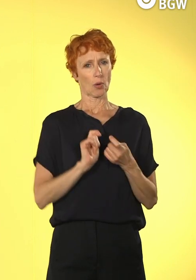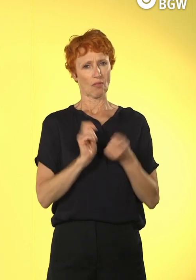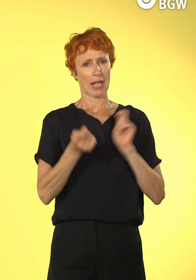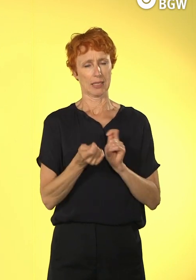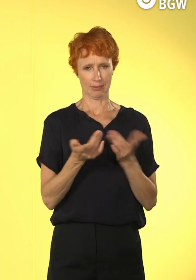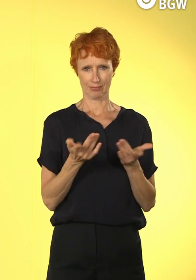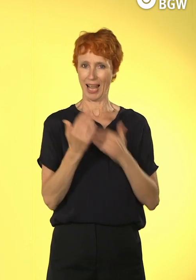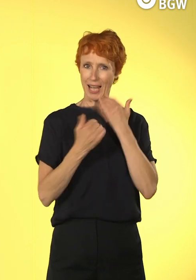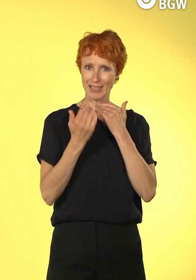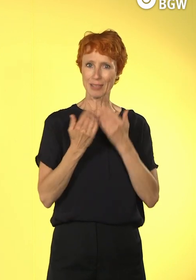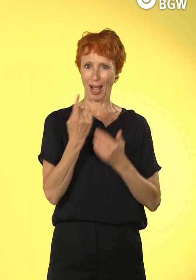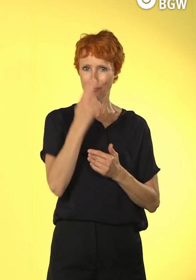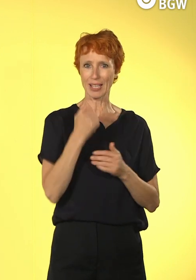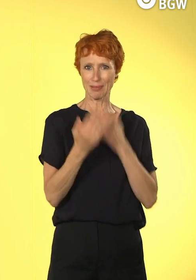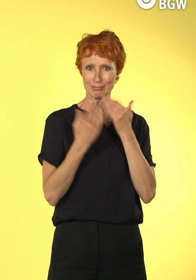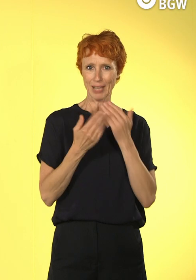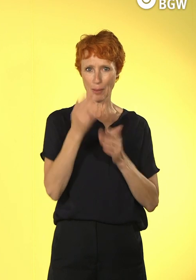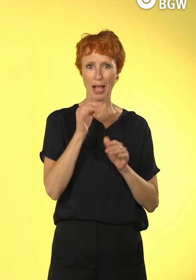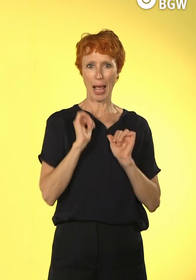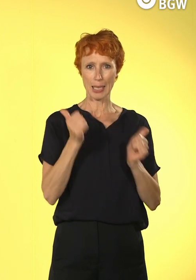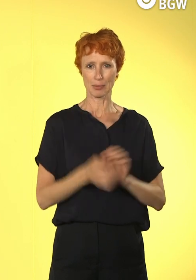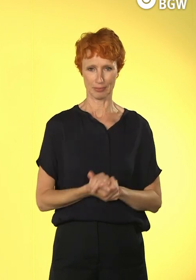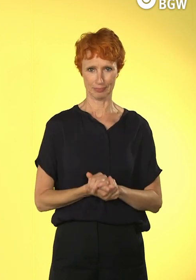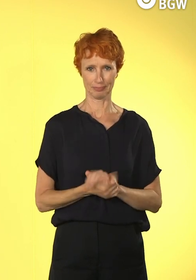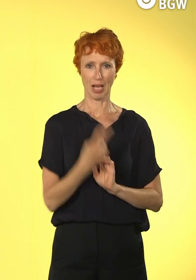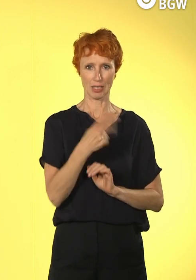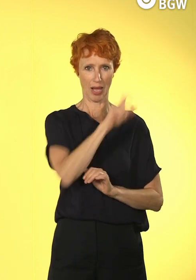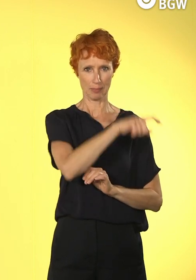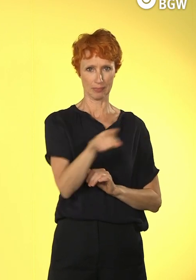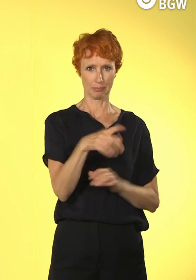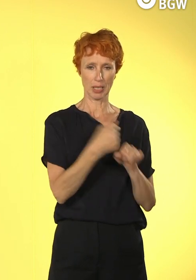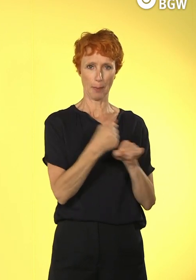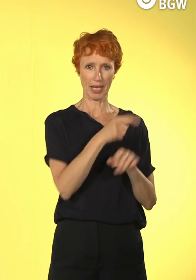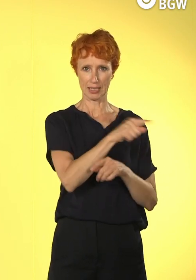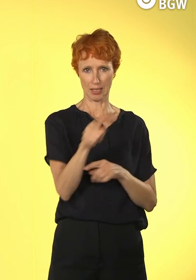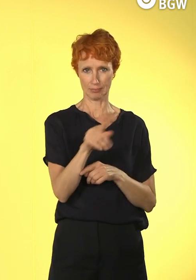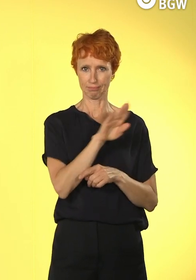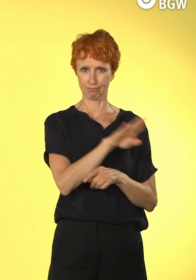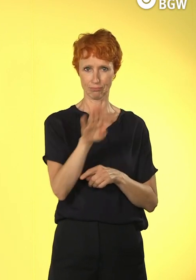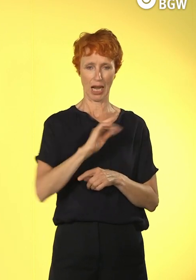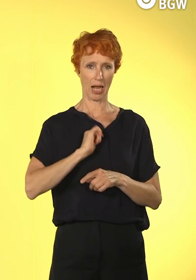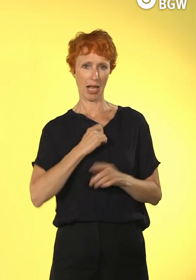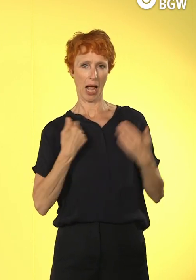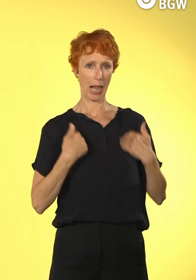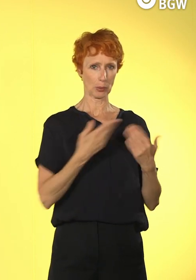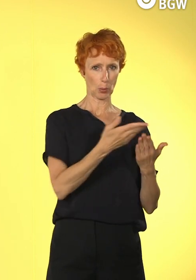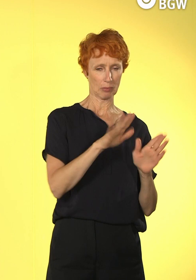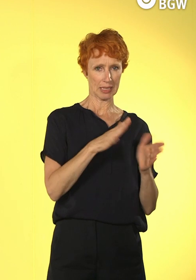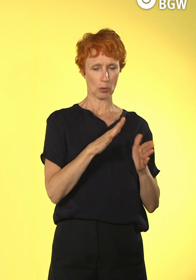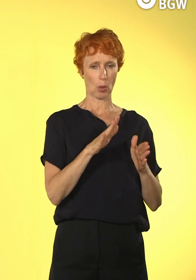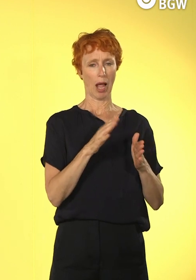habe. Ich habe zwei Mitarbeitende gehabt, da war auch das Mindset erst mal, ich sage mal defensiv, jetzt nicht nur ablehnend,